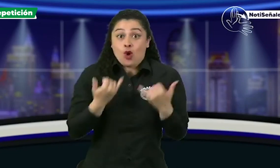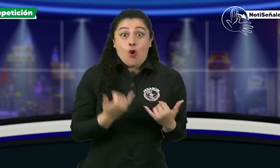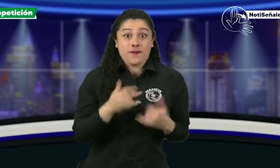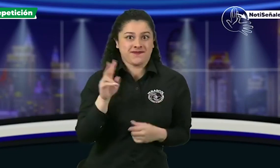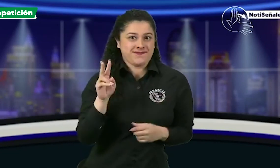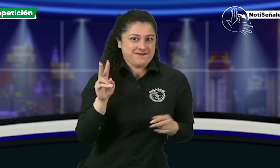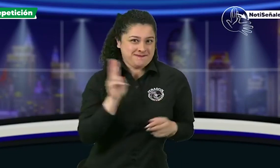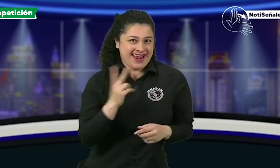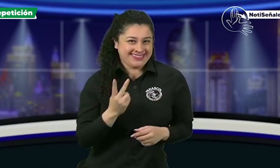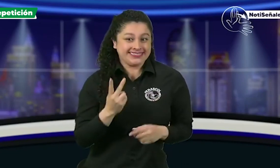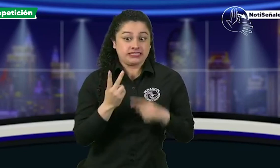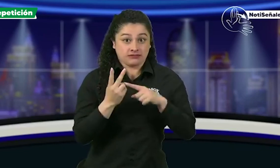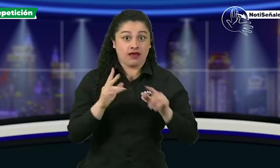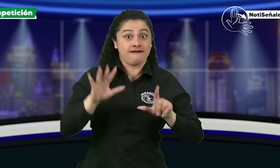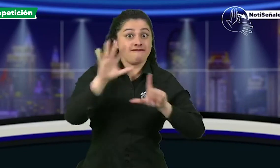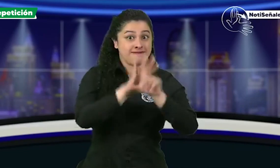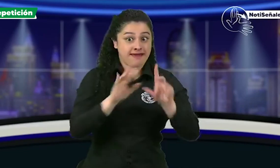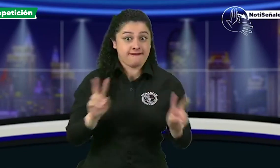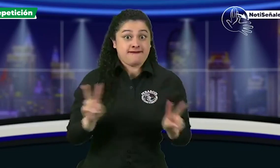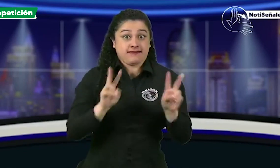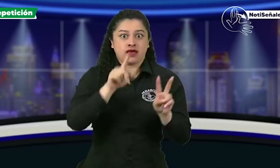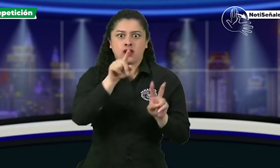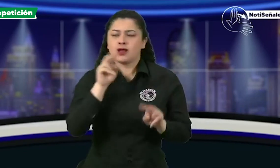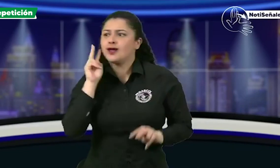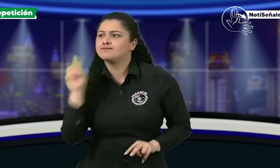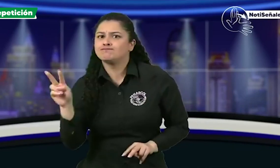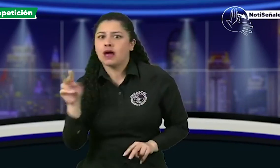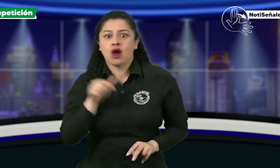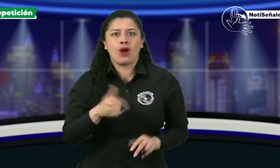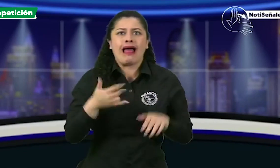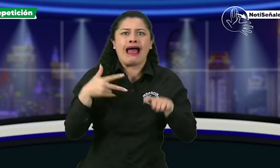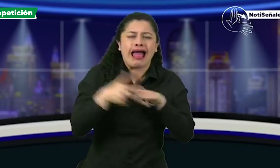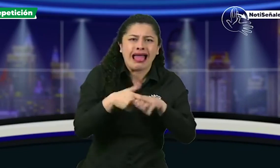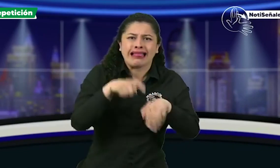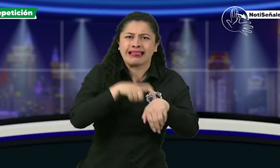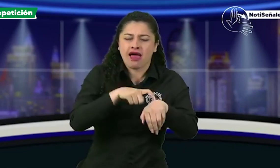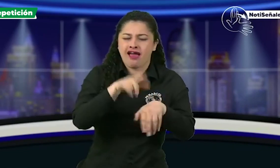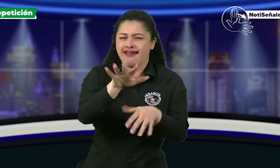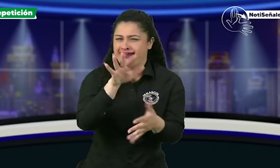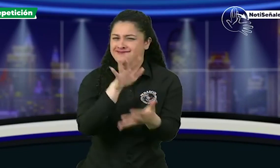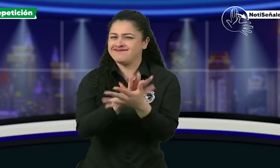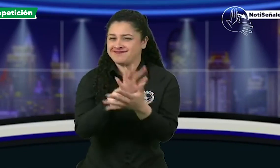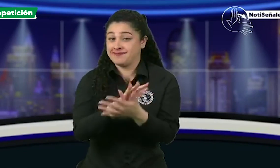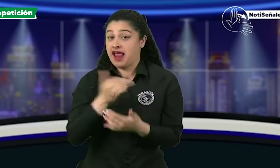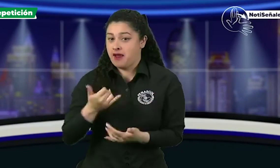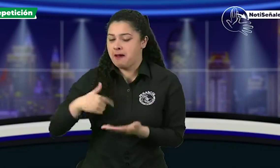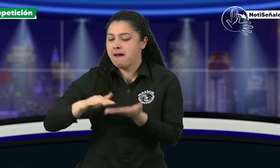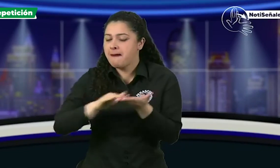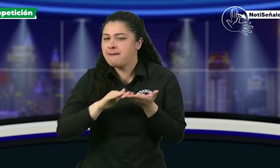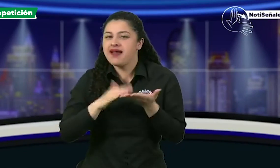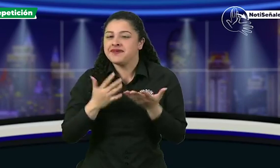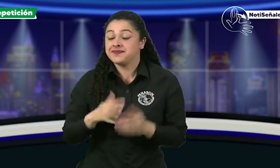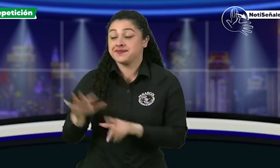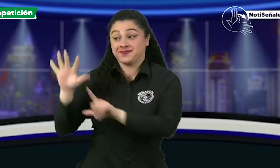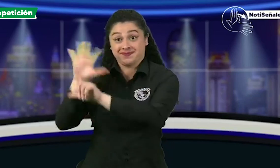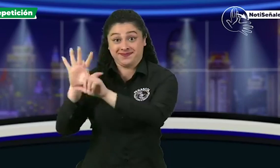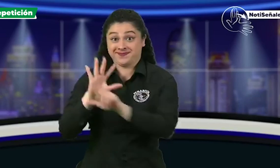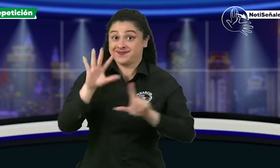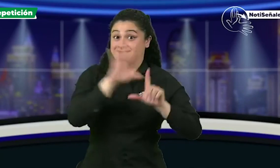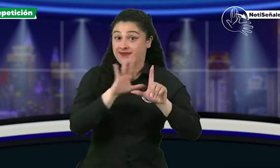no han podido tener la publicación no se preocupen repetiremos esta emisión junto con la de